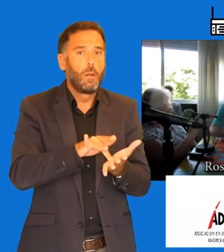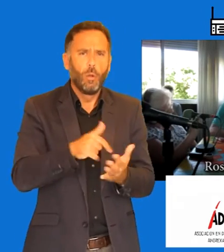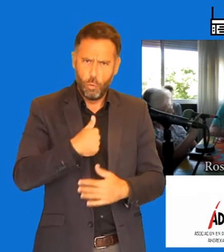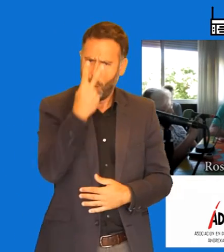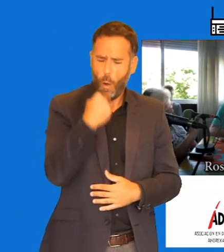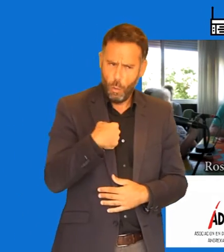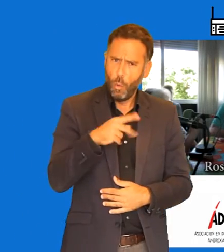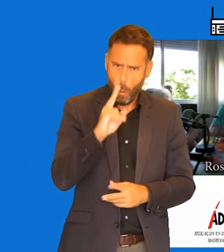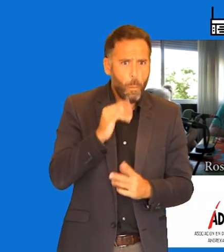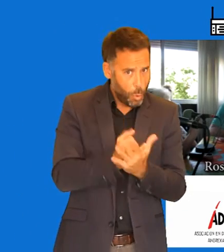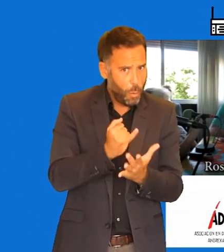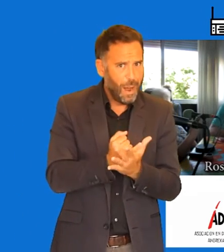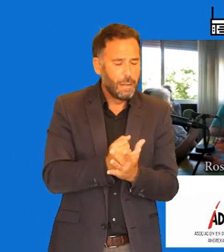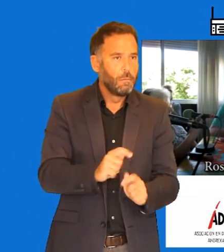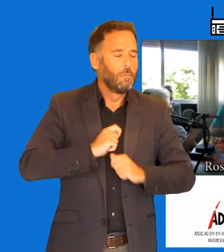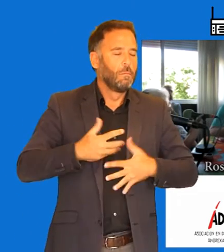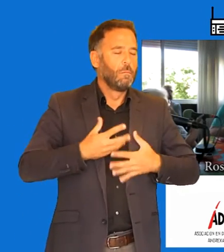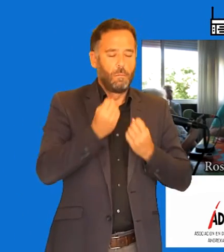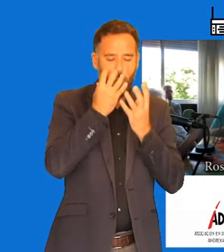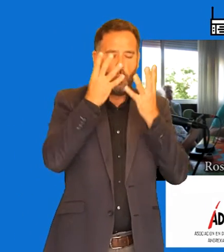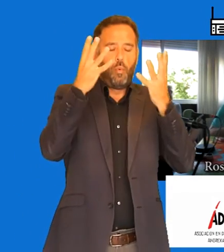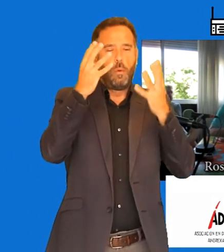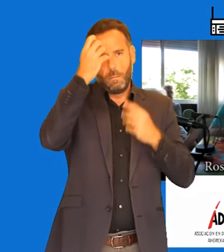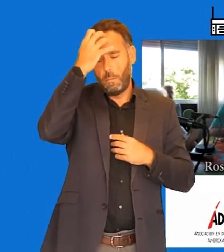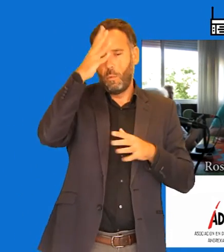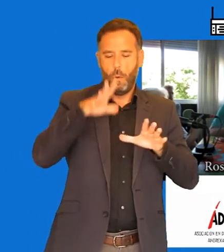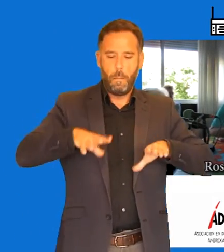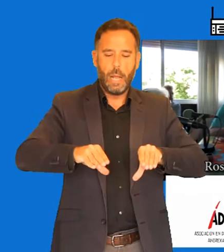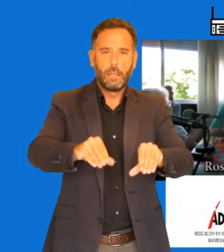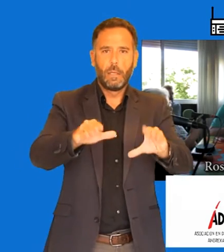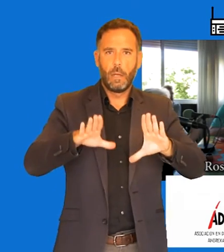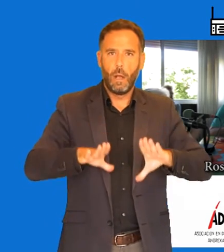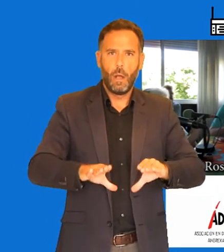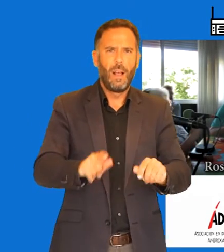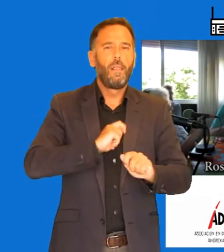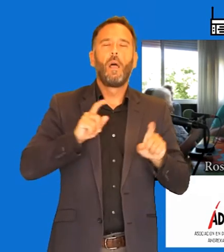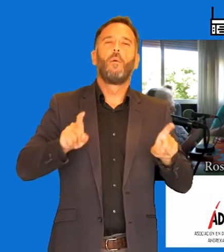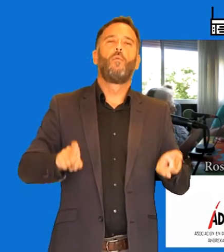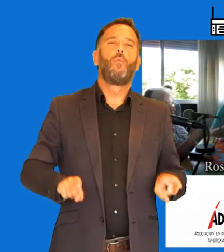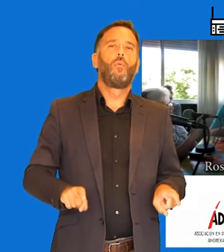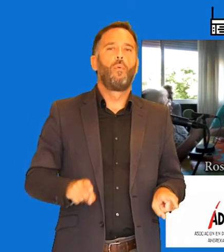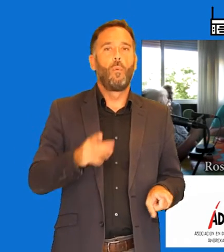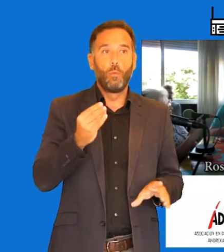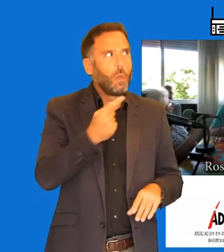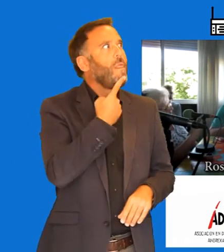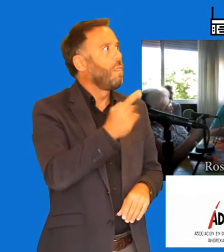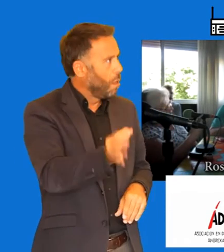y es impresionante. Es una cosa que relaja muchísimo. Eso me han dicho. Sí.